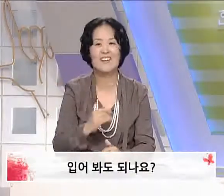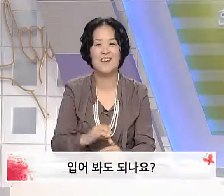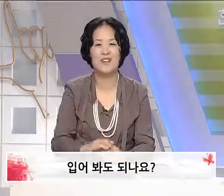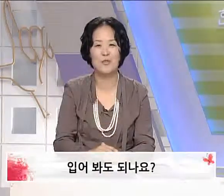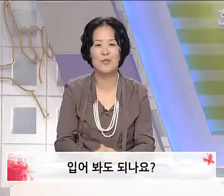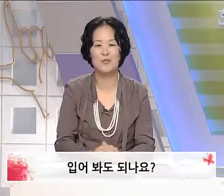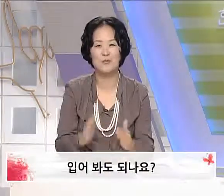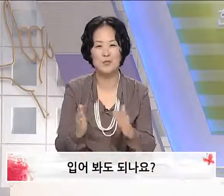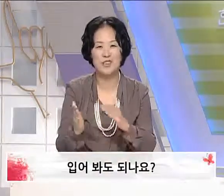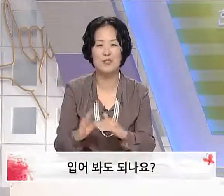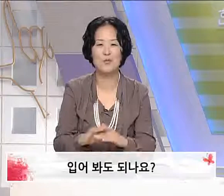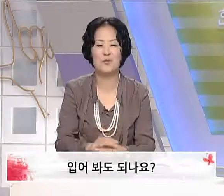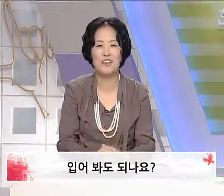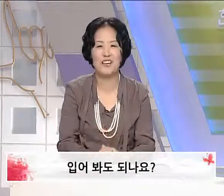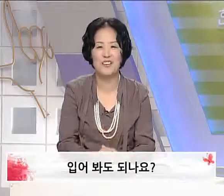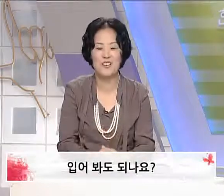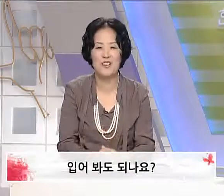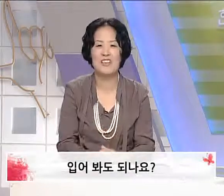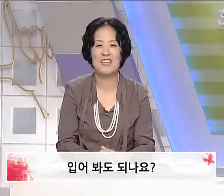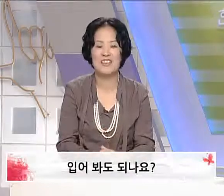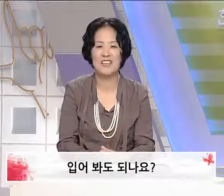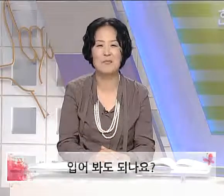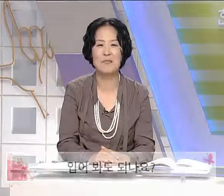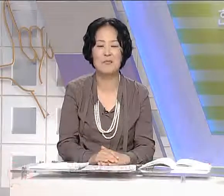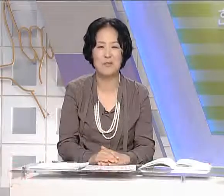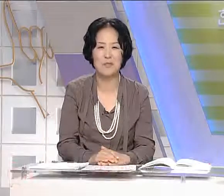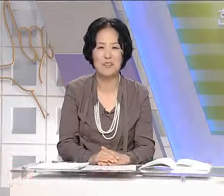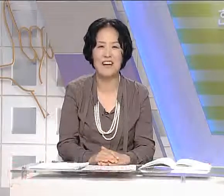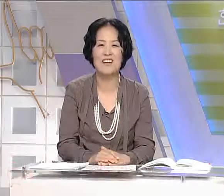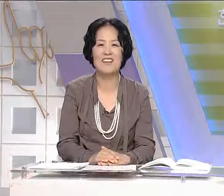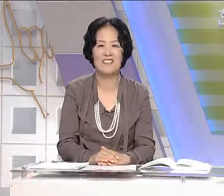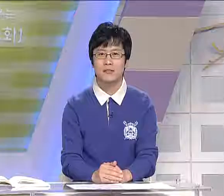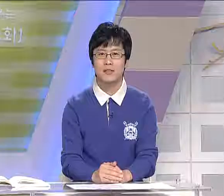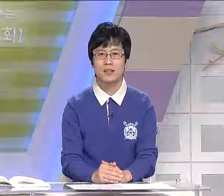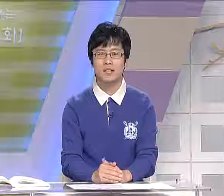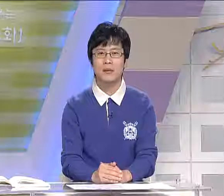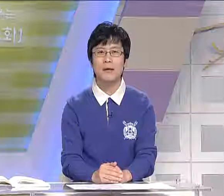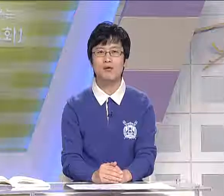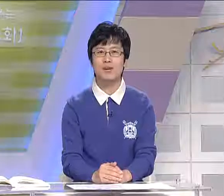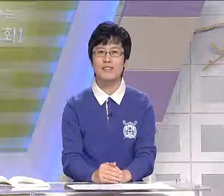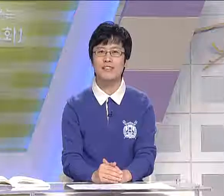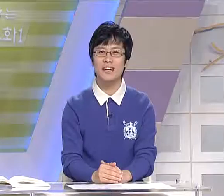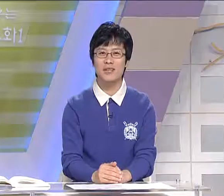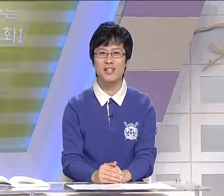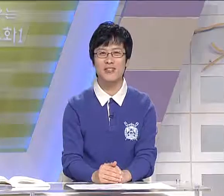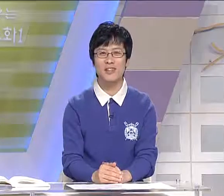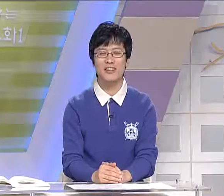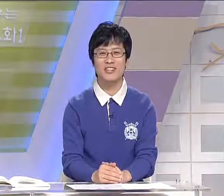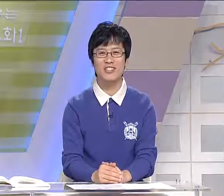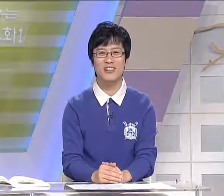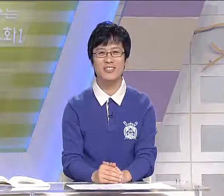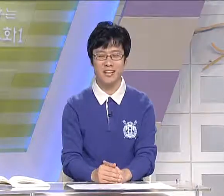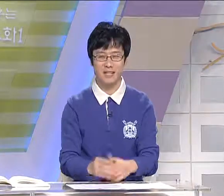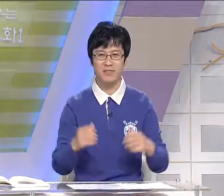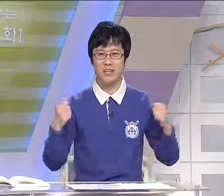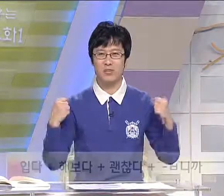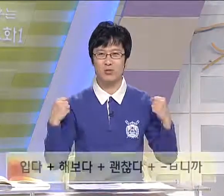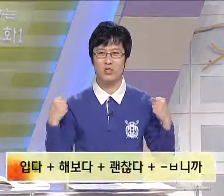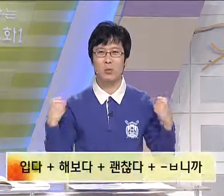이렇게 해도 충분히 소통이 되겠죠. 자, 한번 배워봅니다. 네. 입어봐도 괜찮나요? 라는 수화 나왔죠. 자, 입다라는 수화는